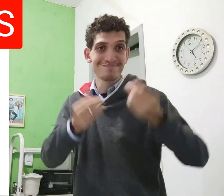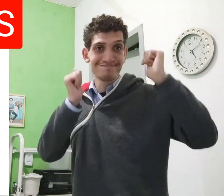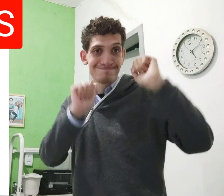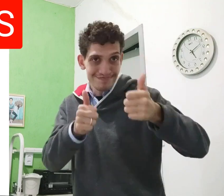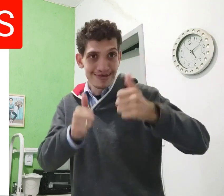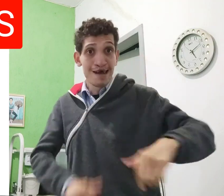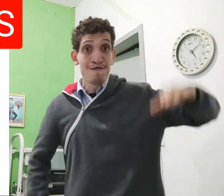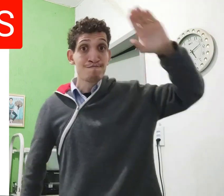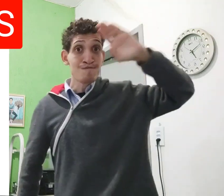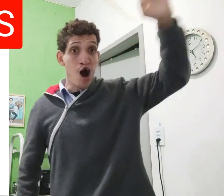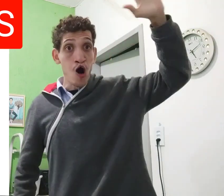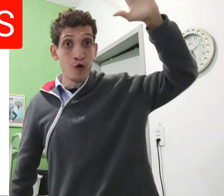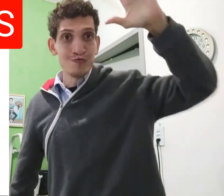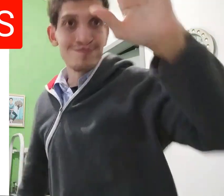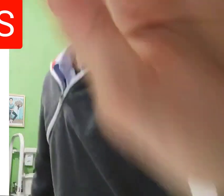isso é diferente, não é